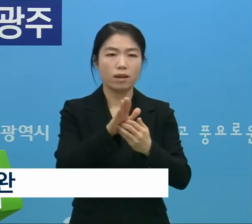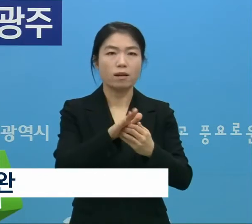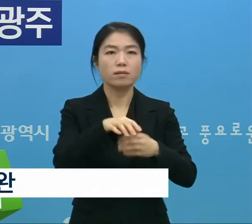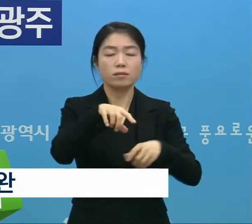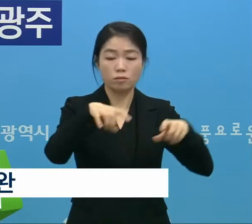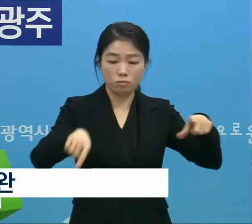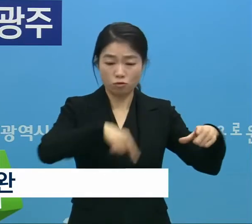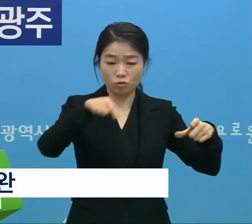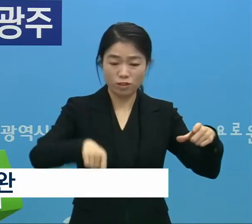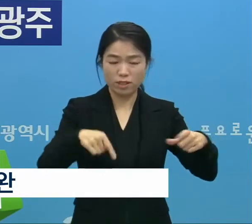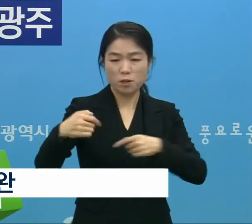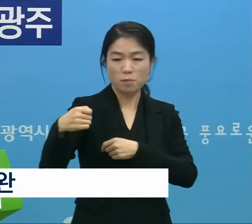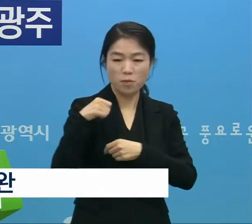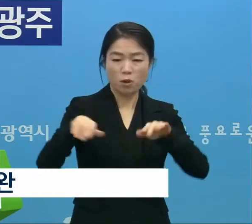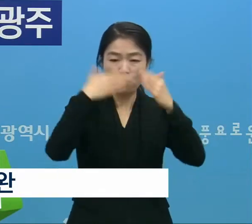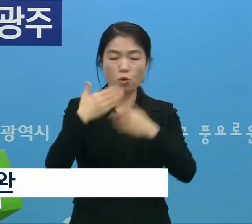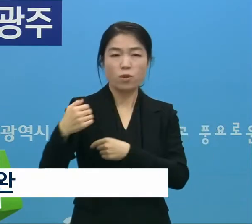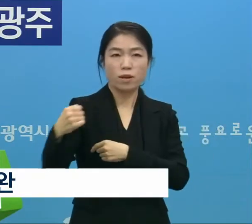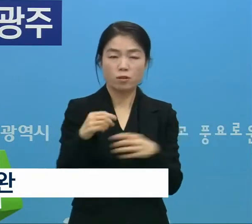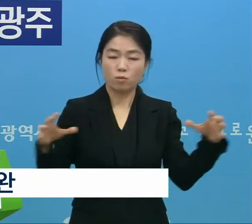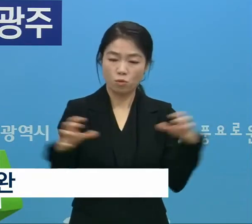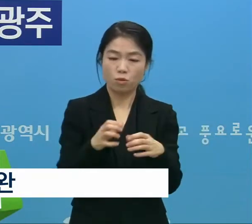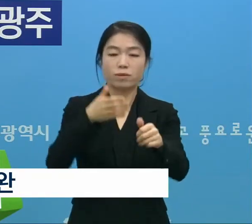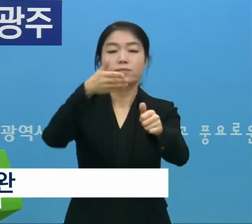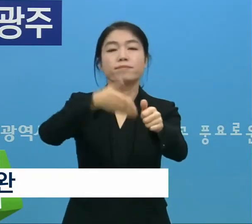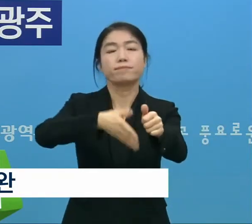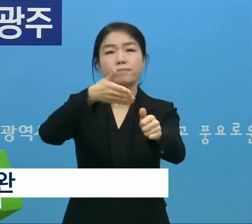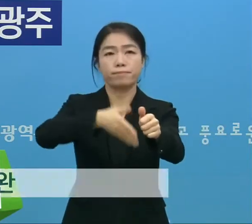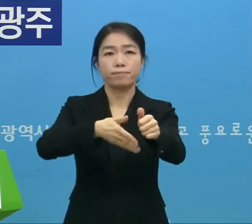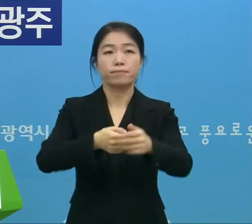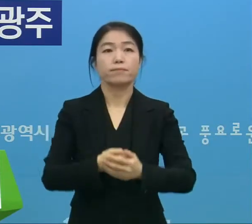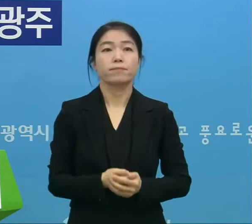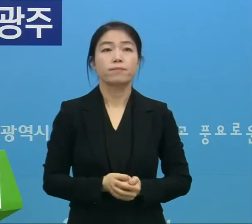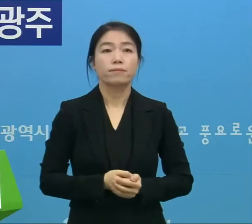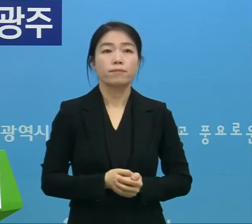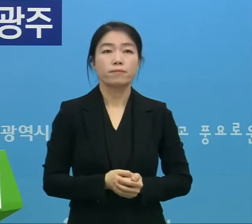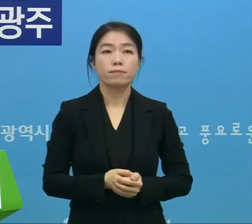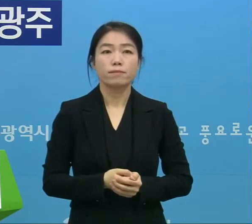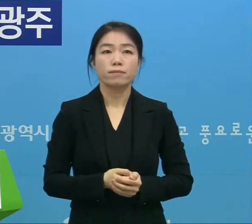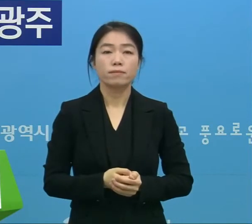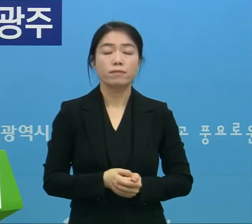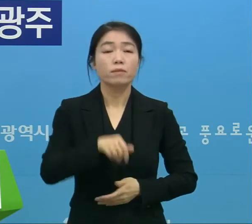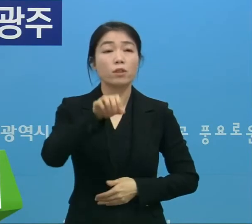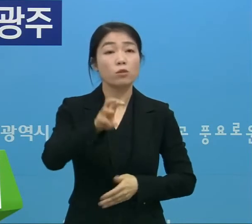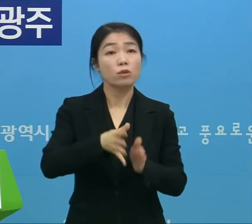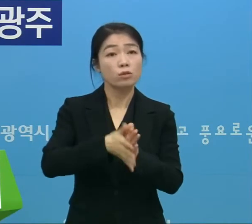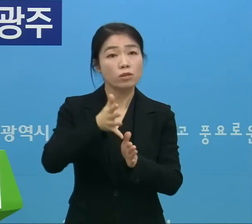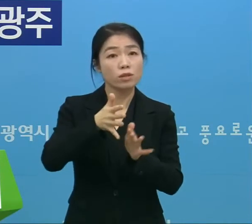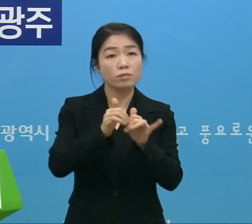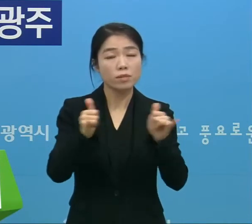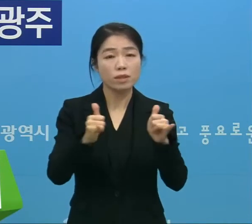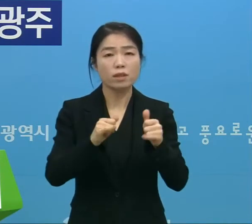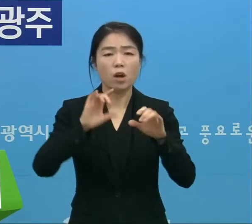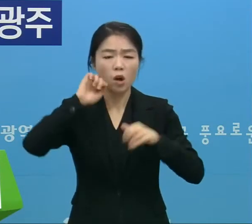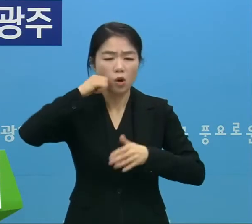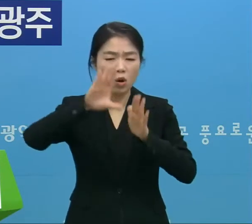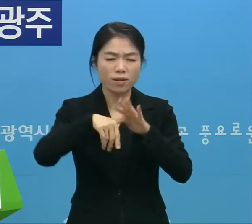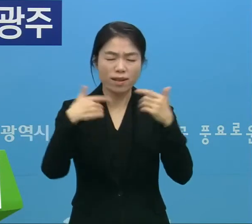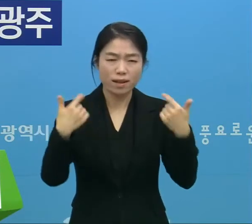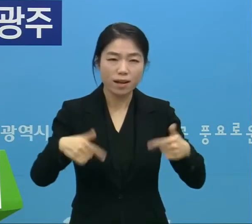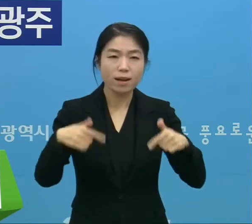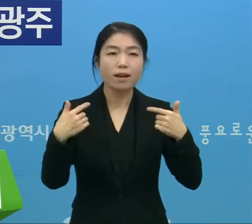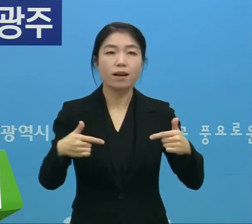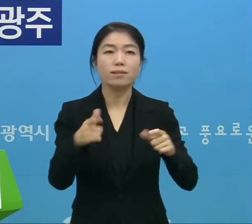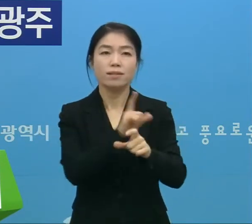역량과 모두의 힘을 모아주시길 간곡히 부탁드립니다. 우리 광주 시민은 어려울 때마다